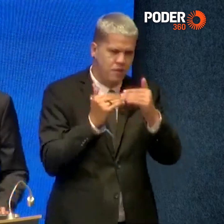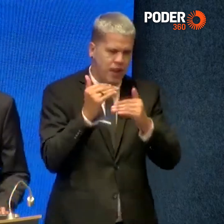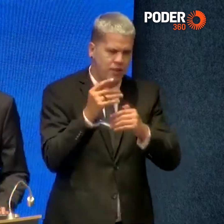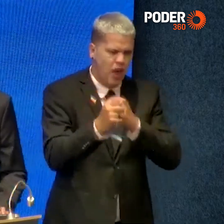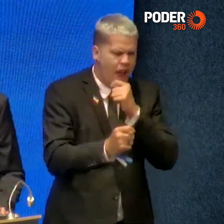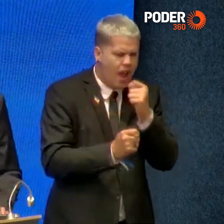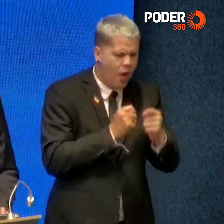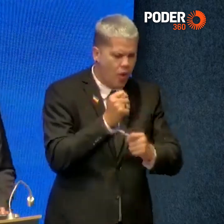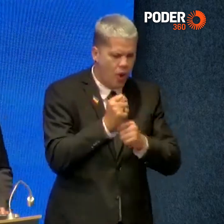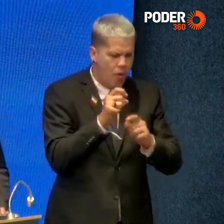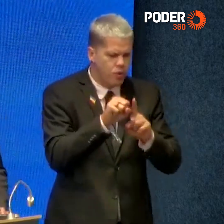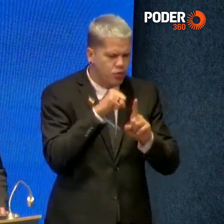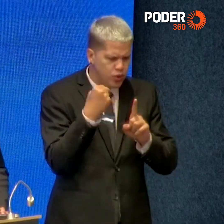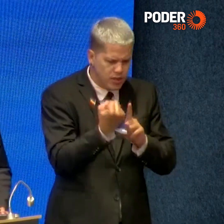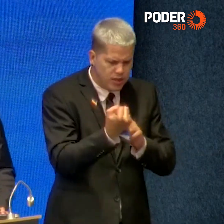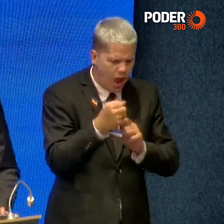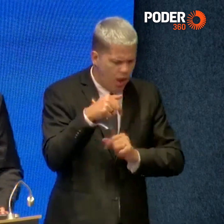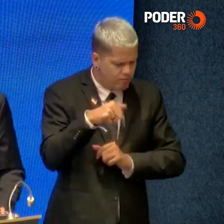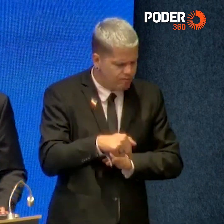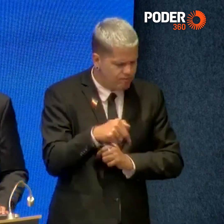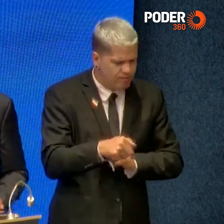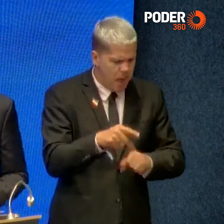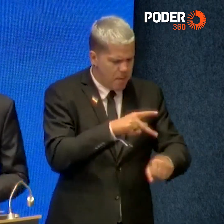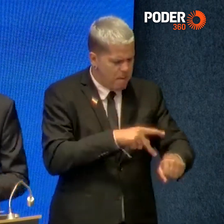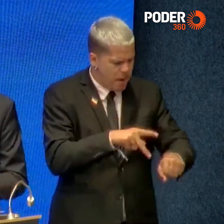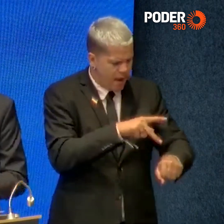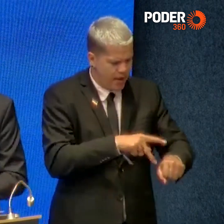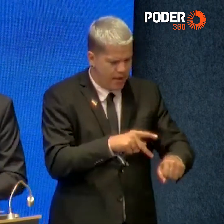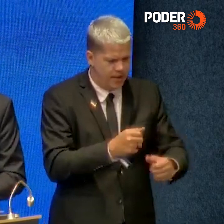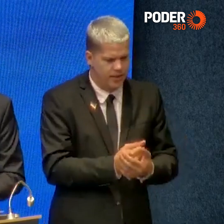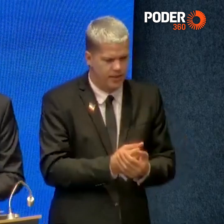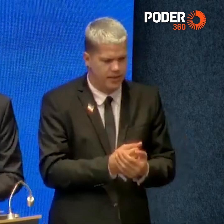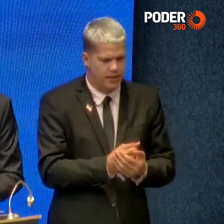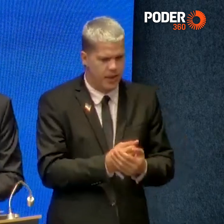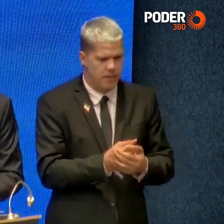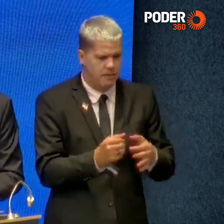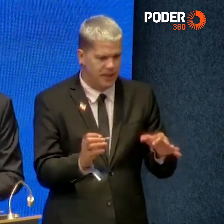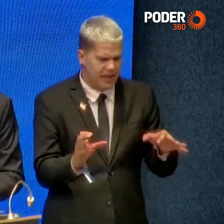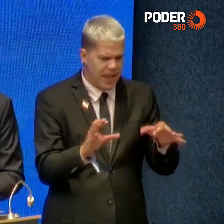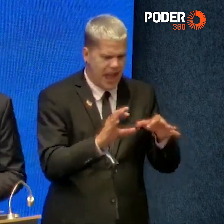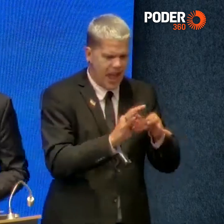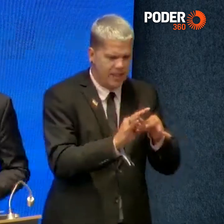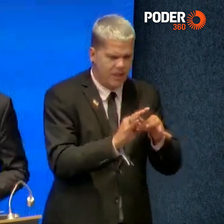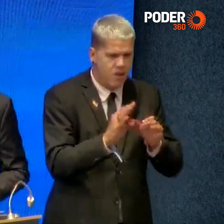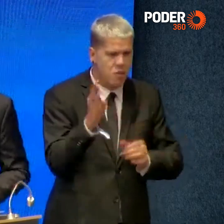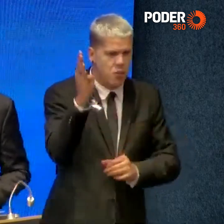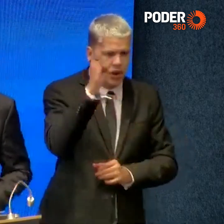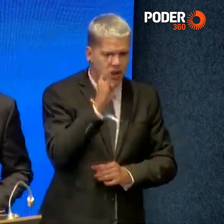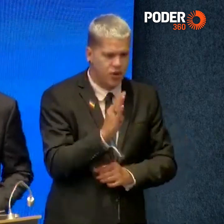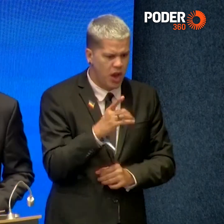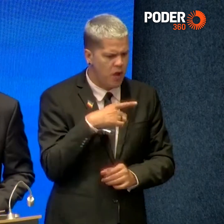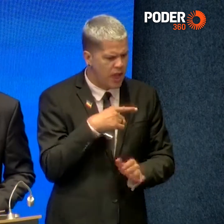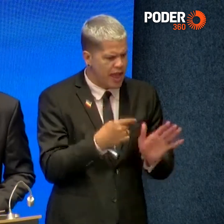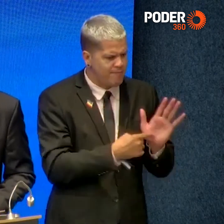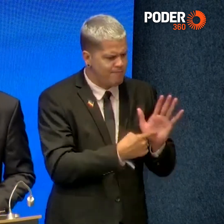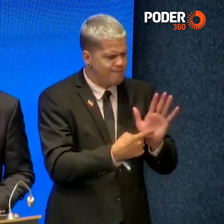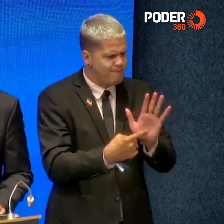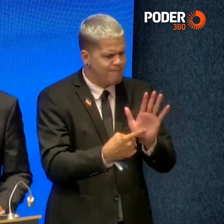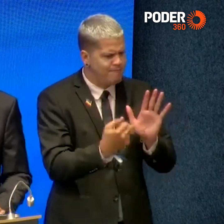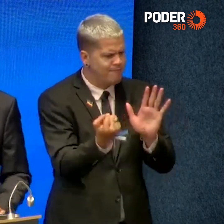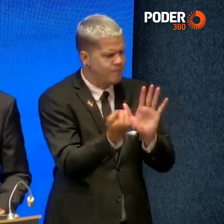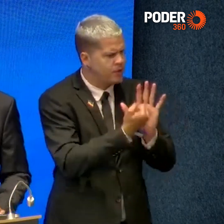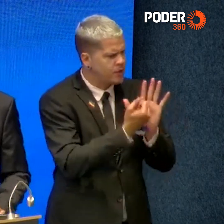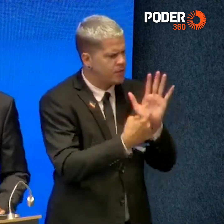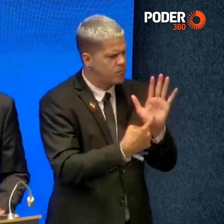social do nosso país. E para a integração nacional também, que tem como símbolo maior a